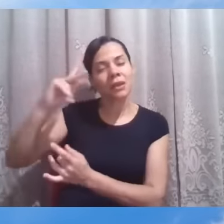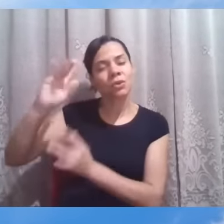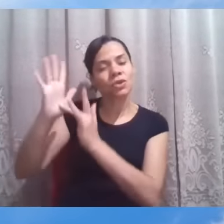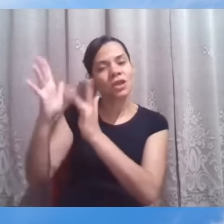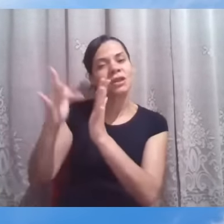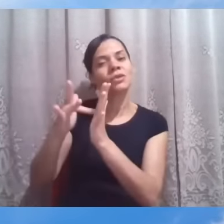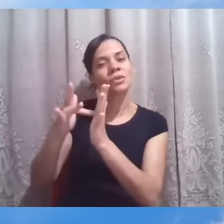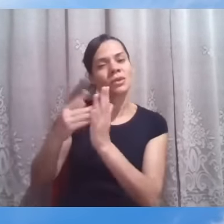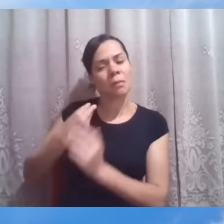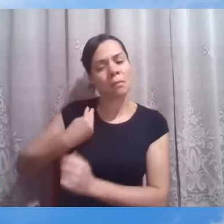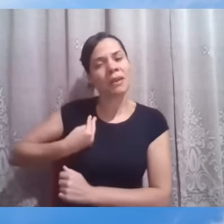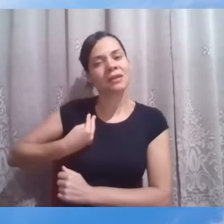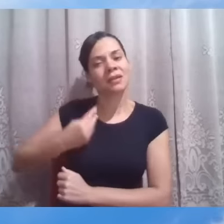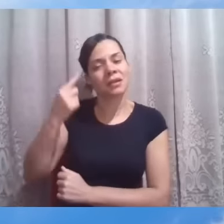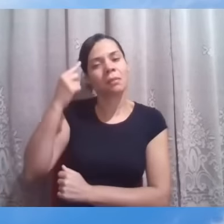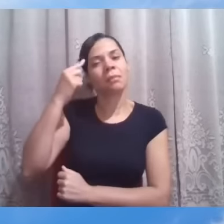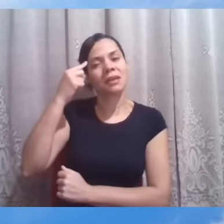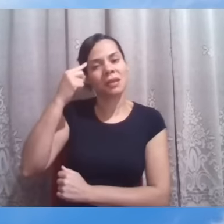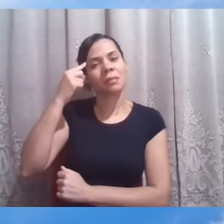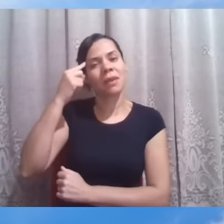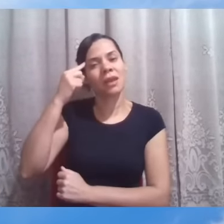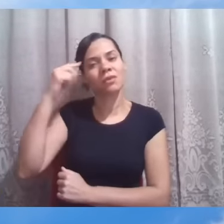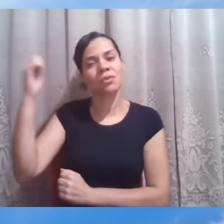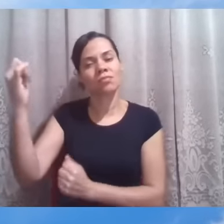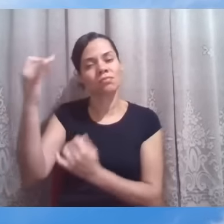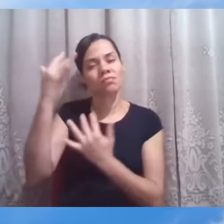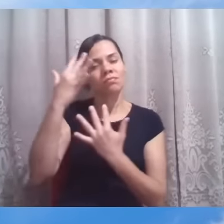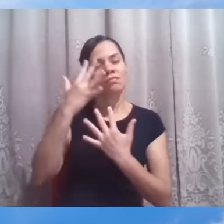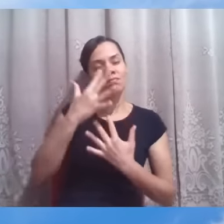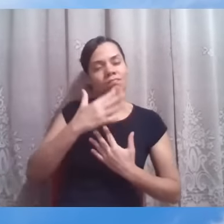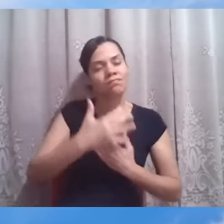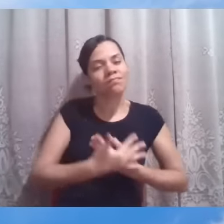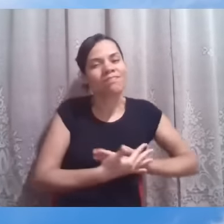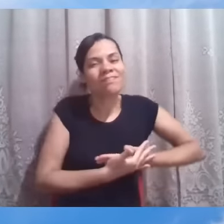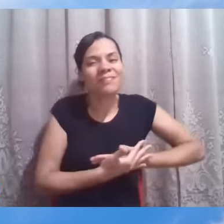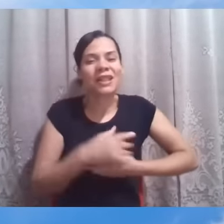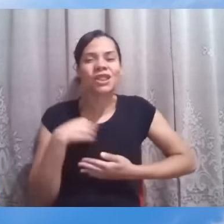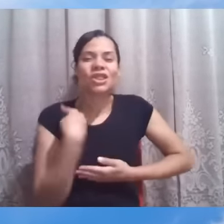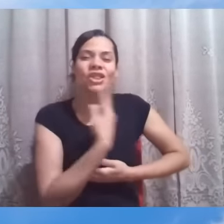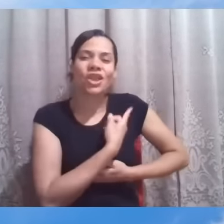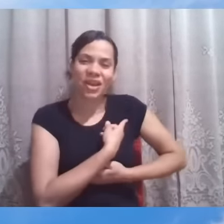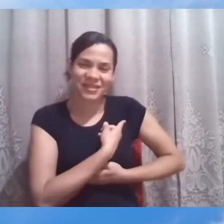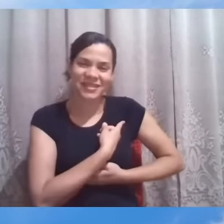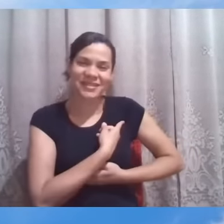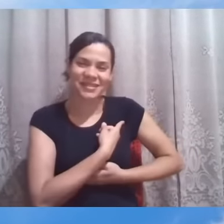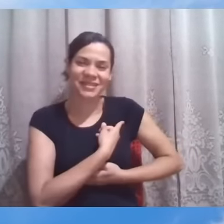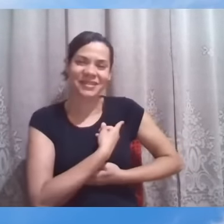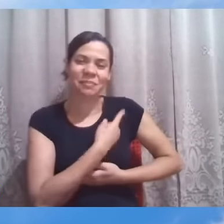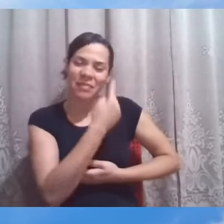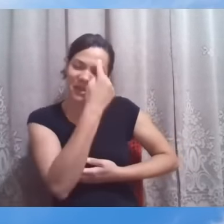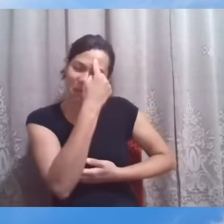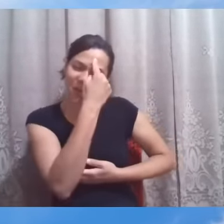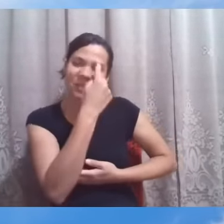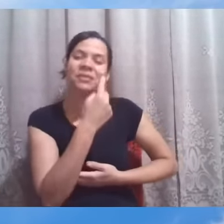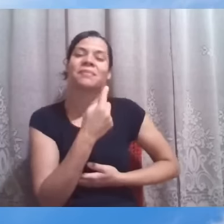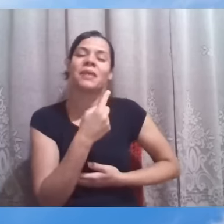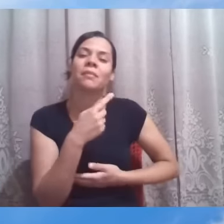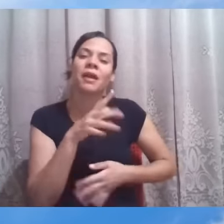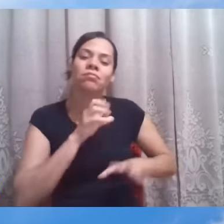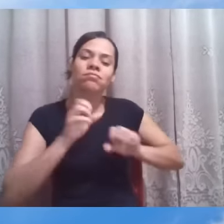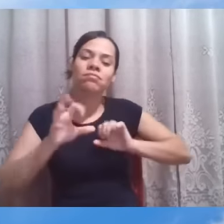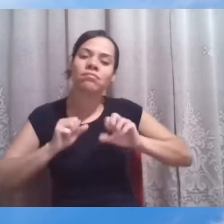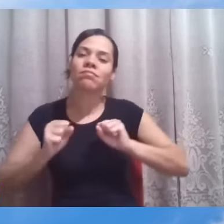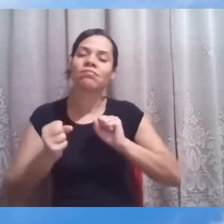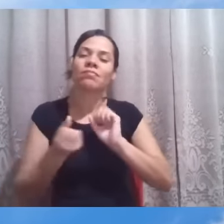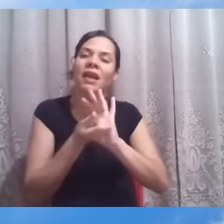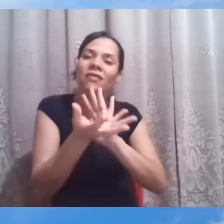seu pensamento, embalem os nossos para que assim, recolhendo os recursos do Evangelho que nos são trazidos